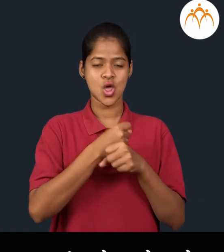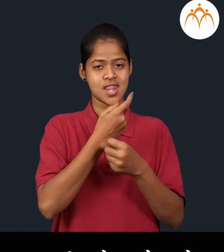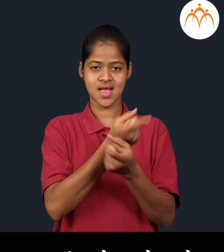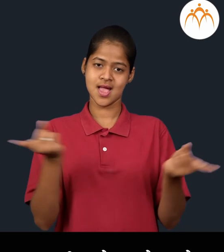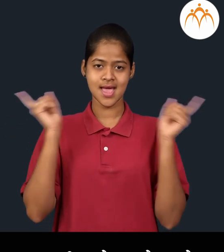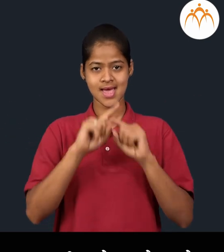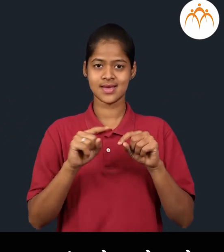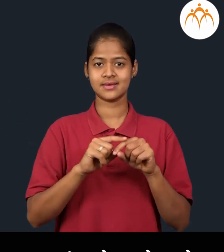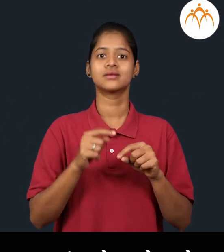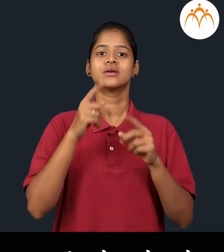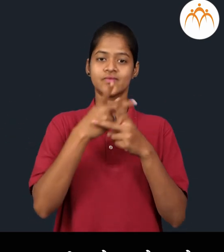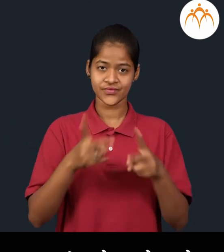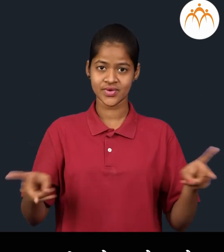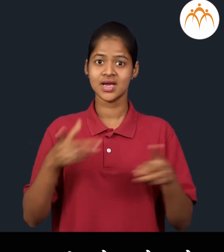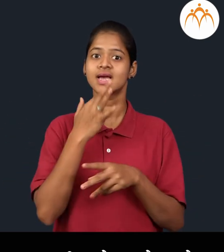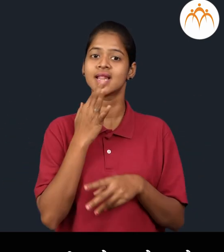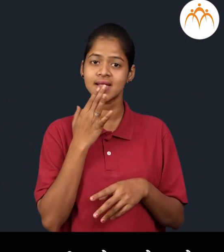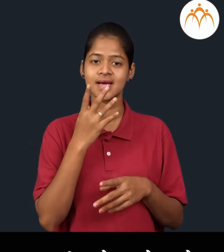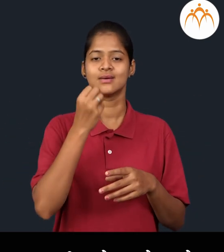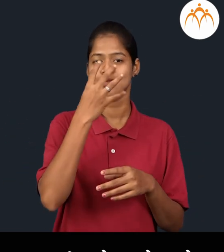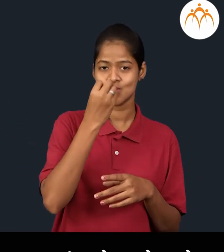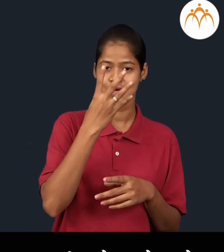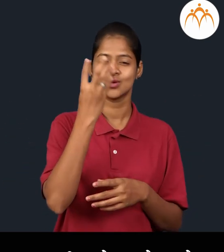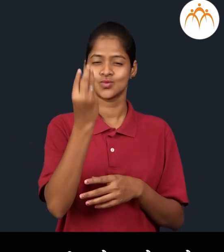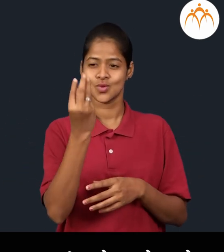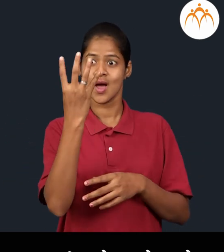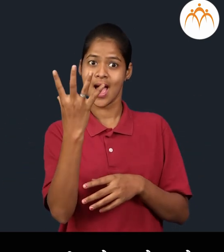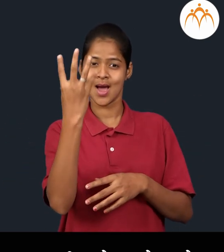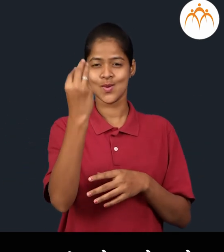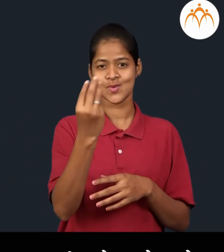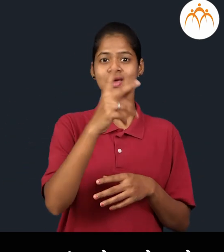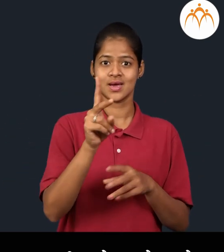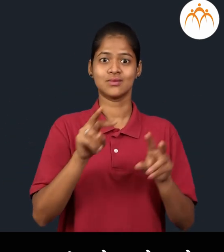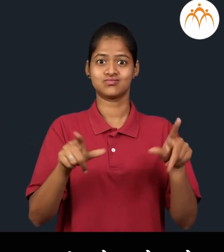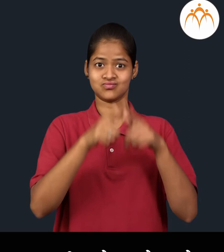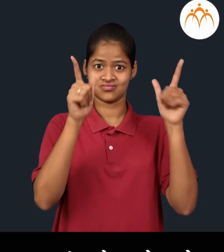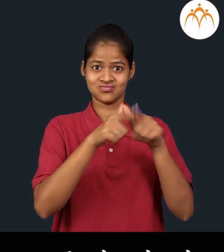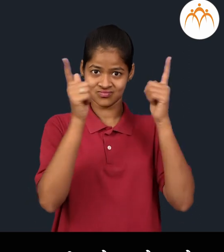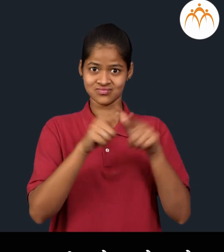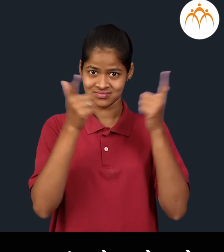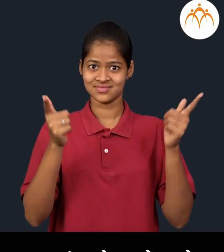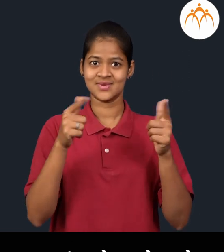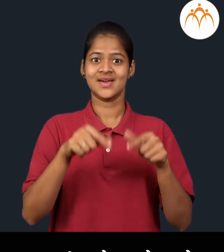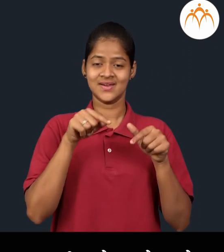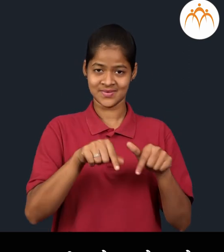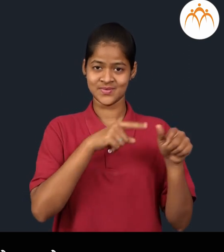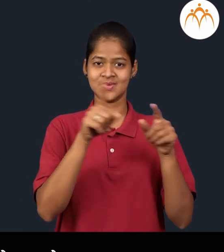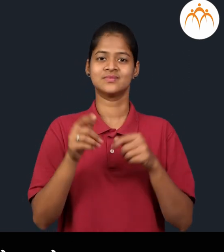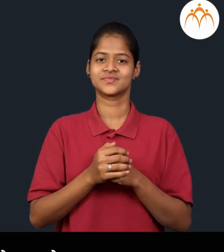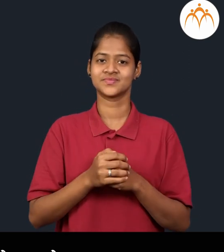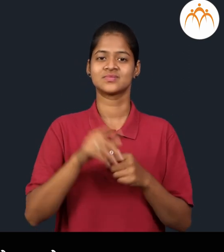एका बागेत रंगी बे रंगी वेग वेगल्या आकाराची फुले जाडे आहेत